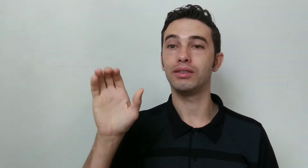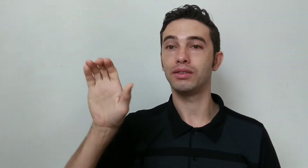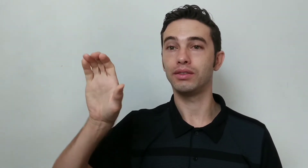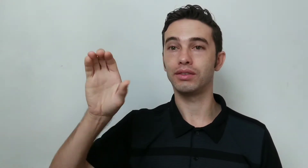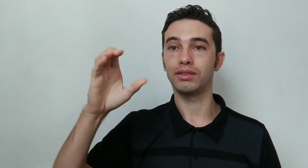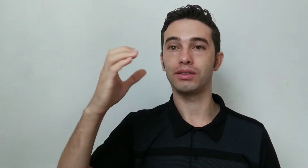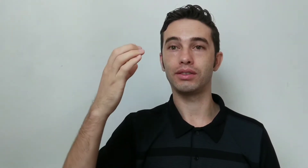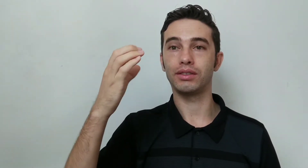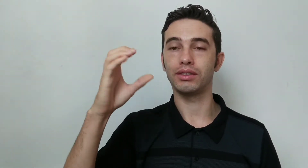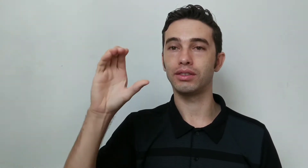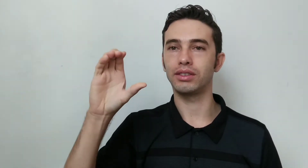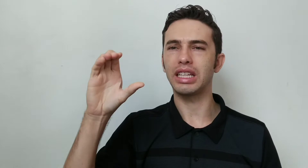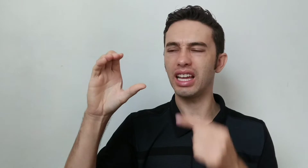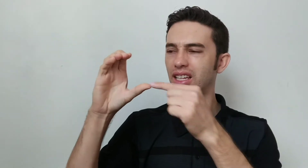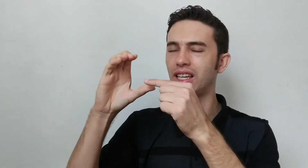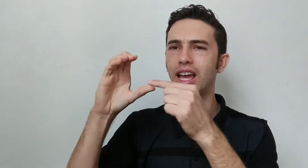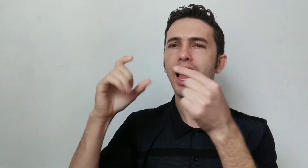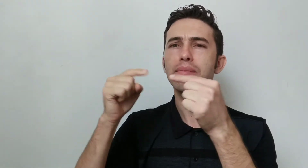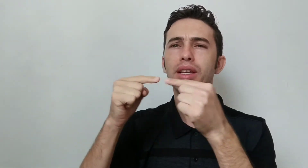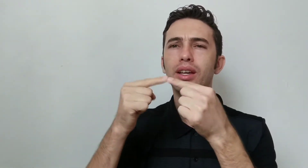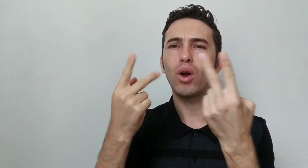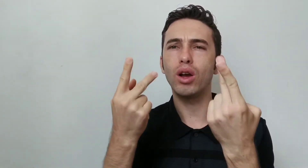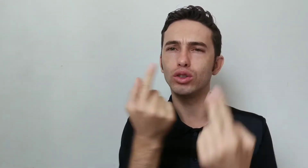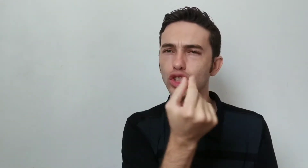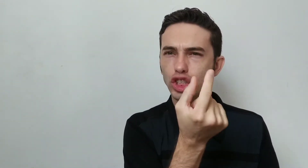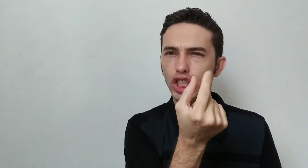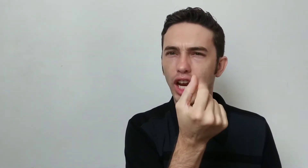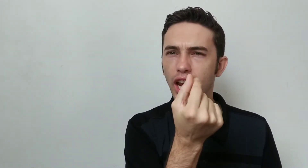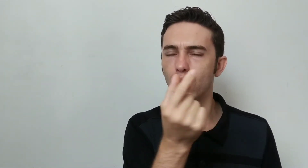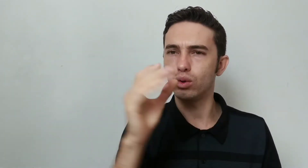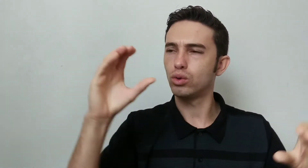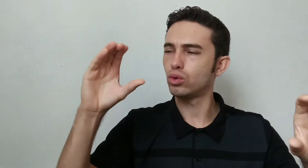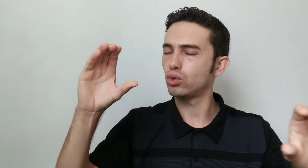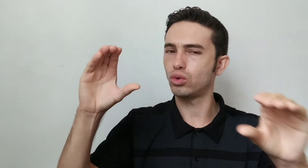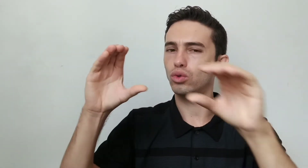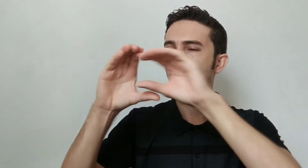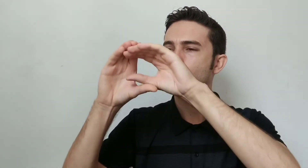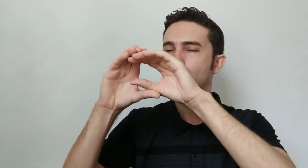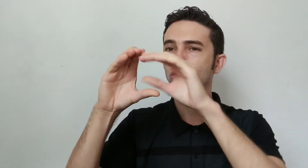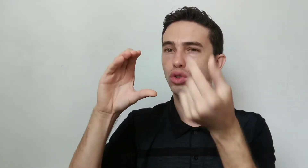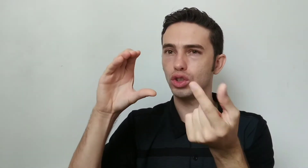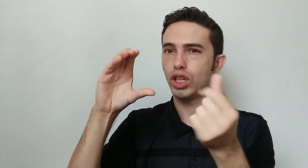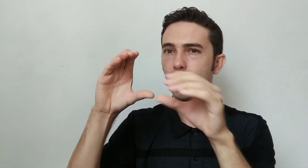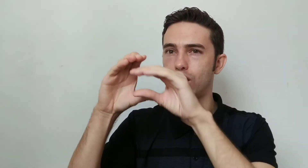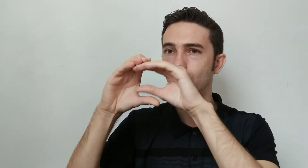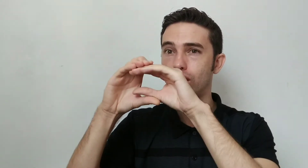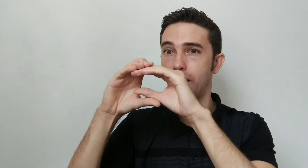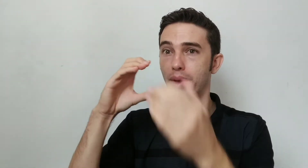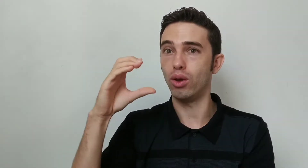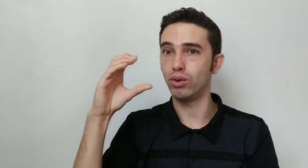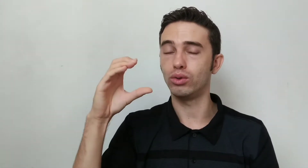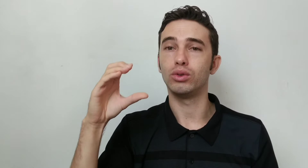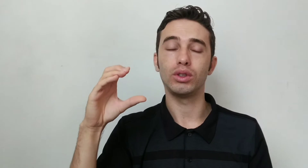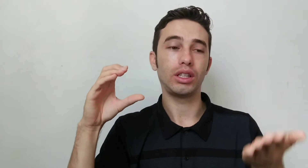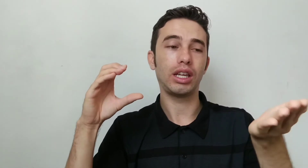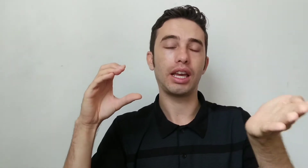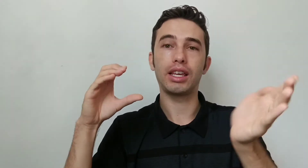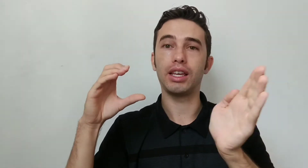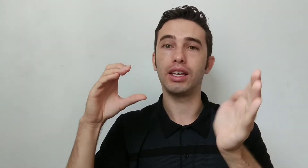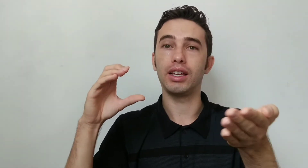sinal, você faz essa configuração de mão, é como se você tivesse segurando um bolo de dinheiro, e